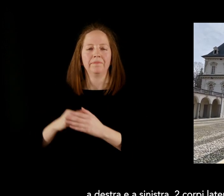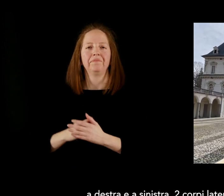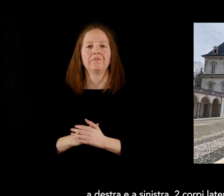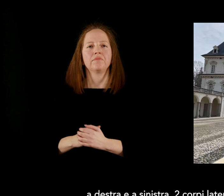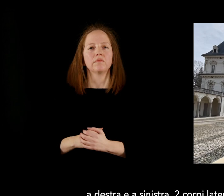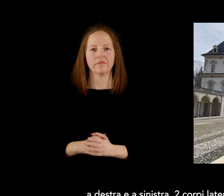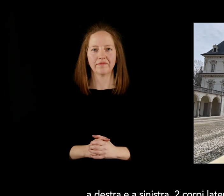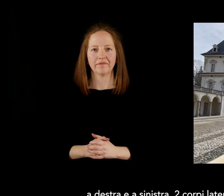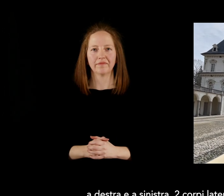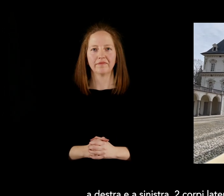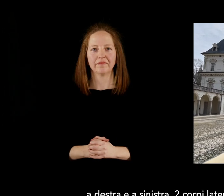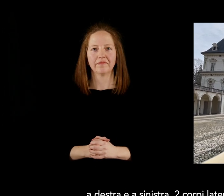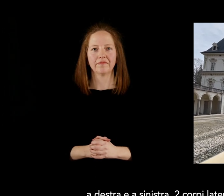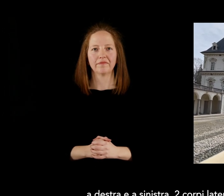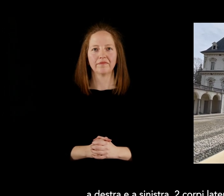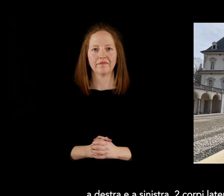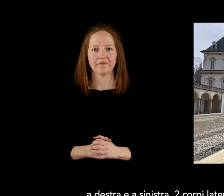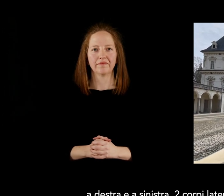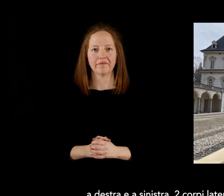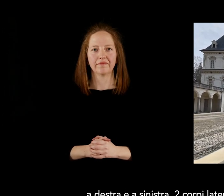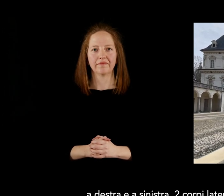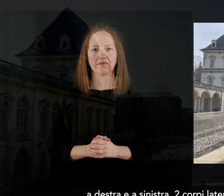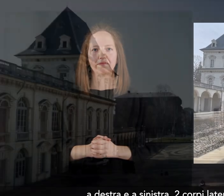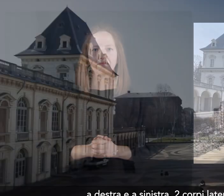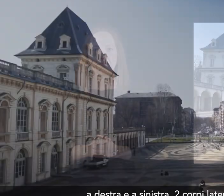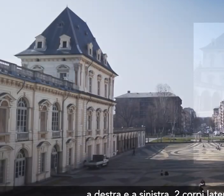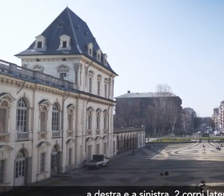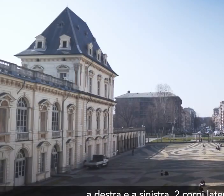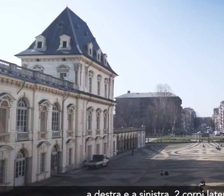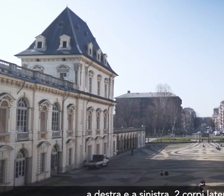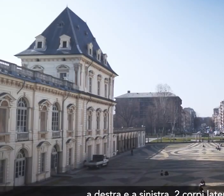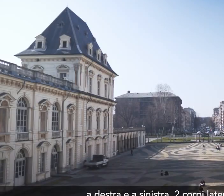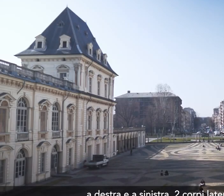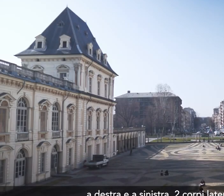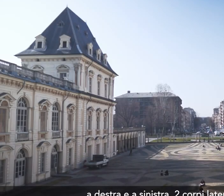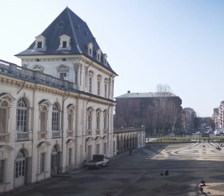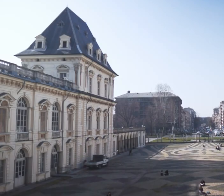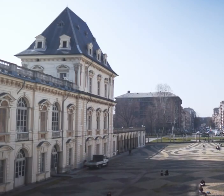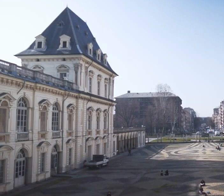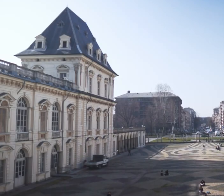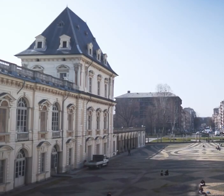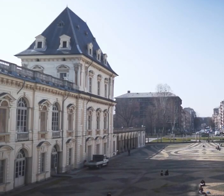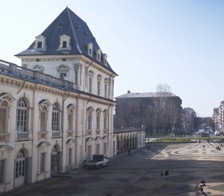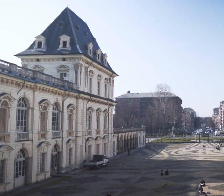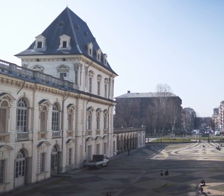e a sinistra, due corpi laterali uguali e simmetrici rivolti verso la città.